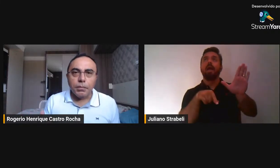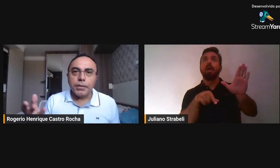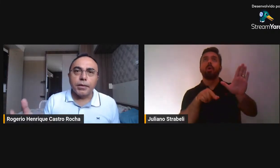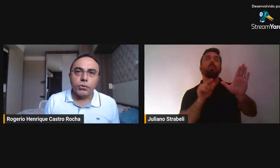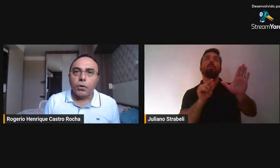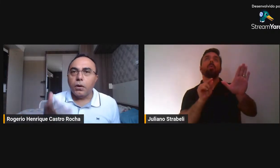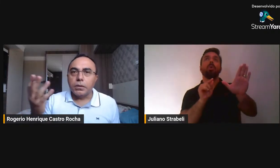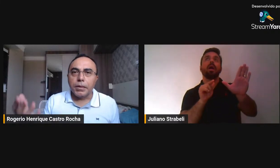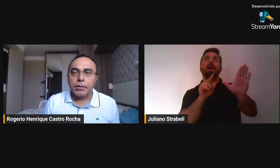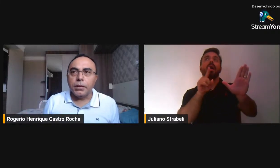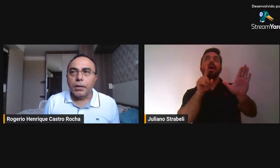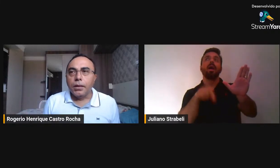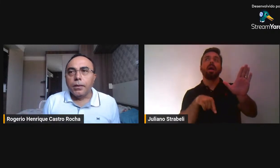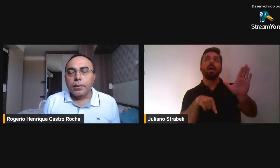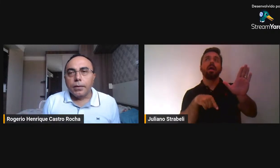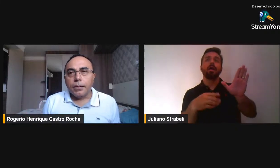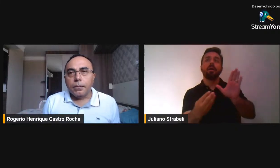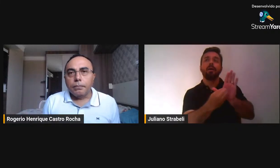natureza mais religiosa,